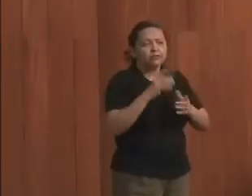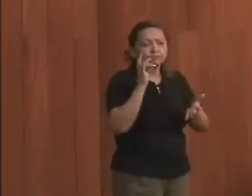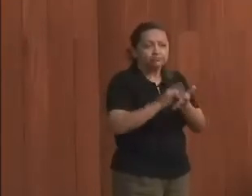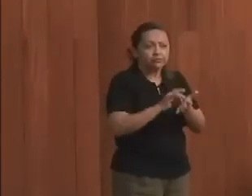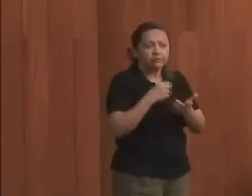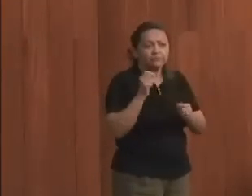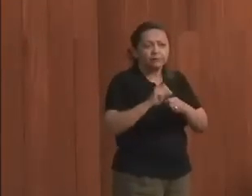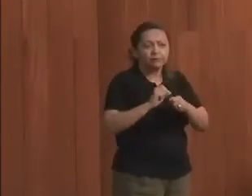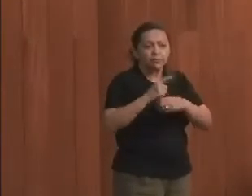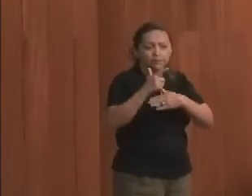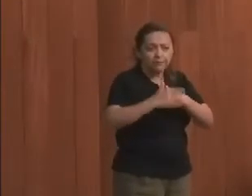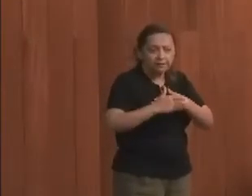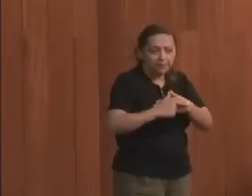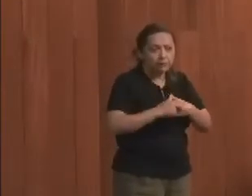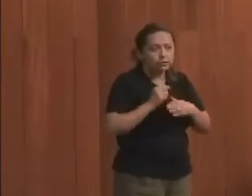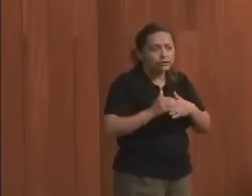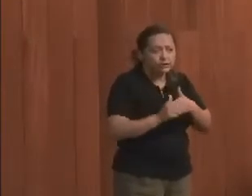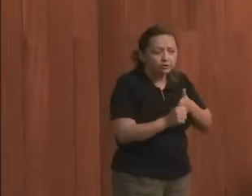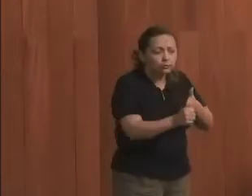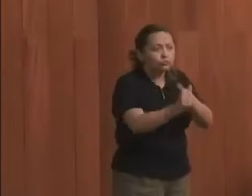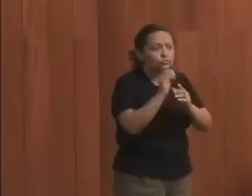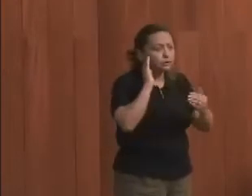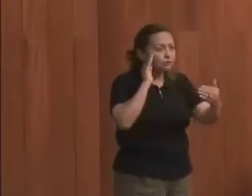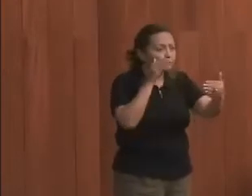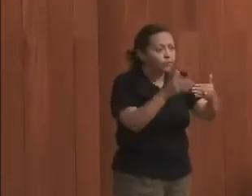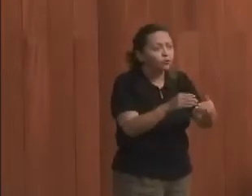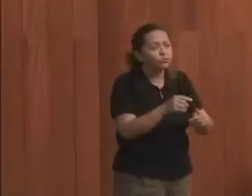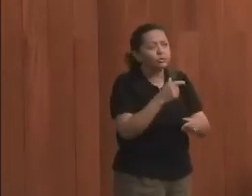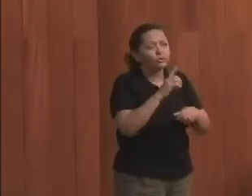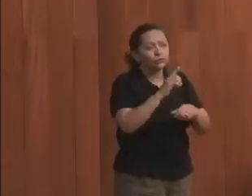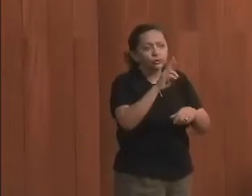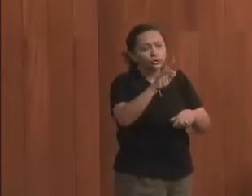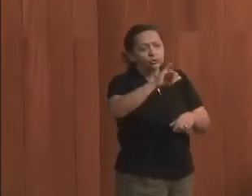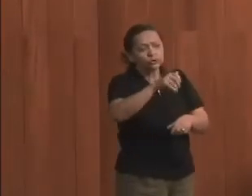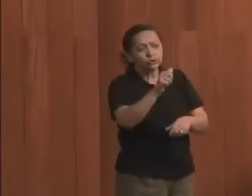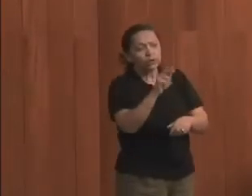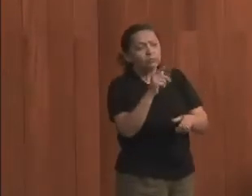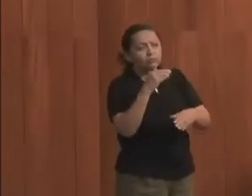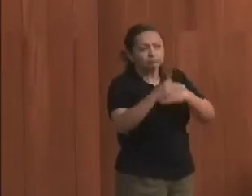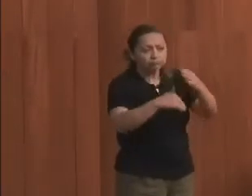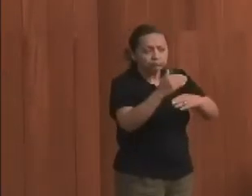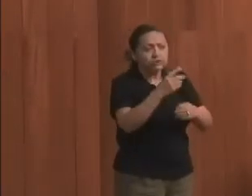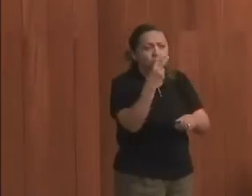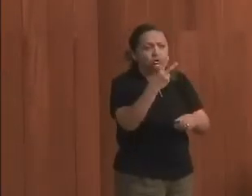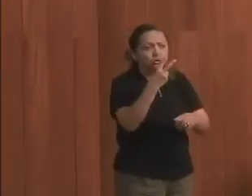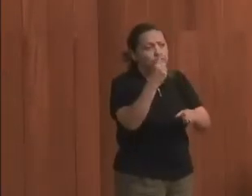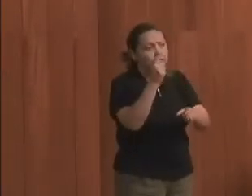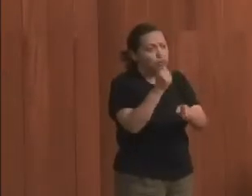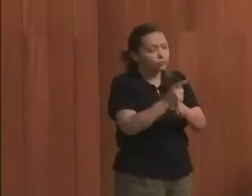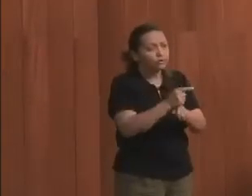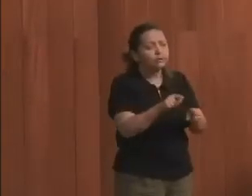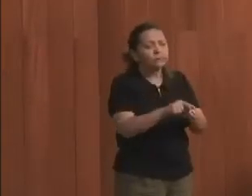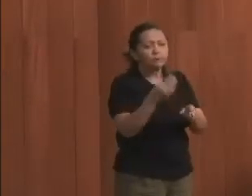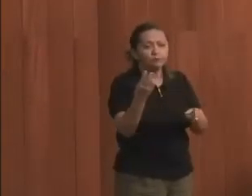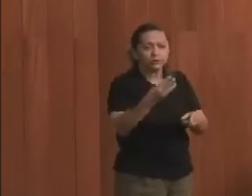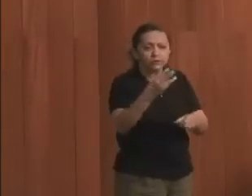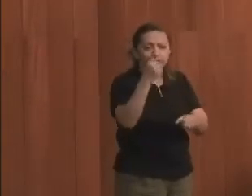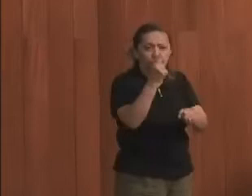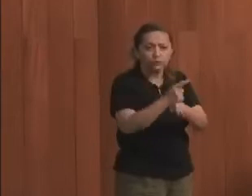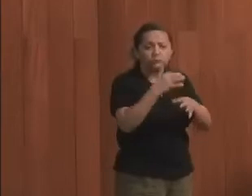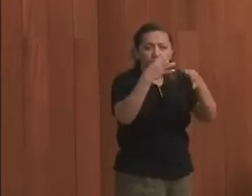papel nesse rumo que vocês construíram, doutor Jarbas, nesses dois encontros. E nesse terceiro, com certeza, vai